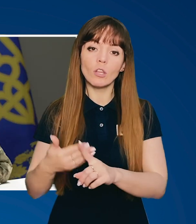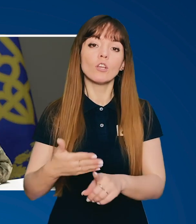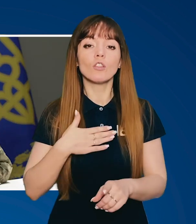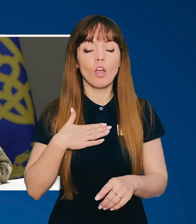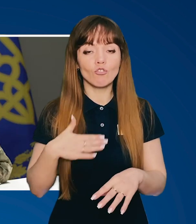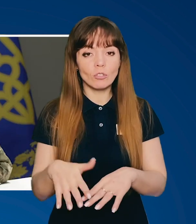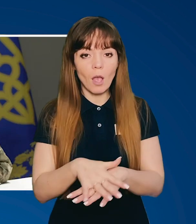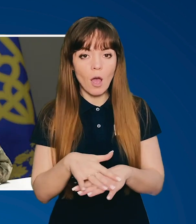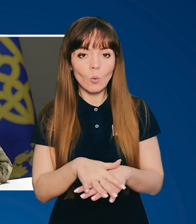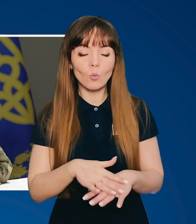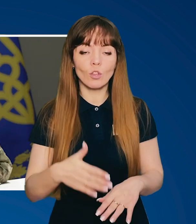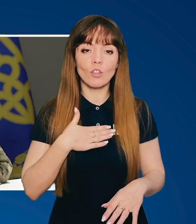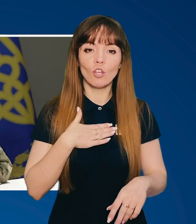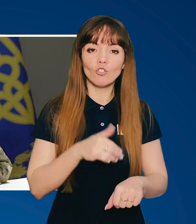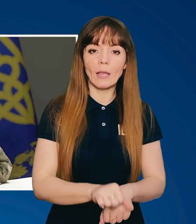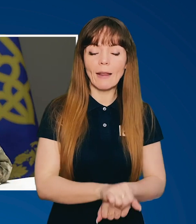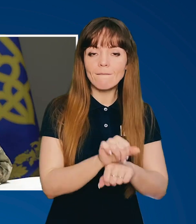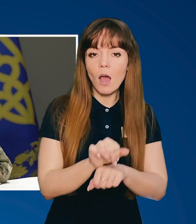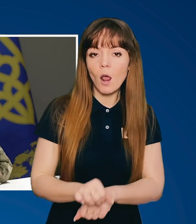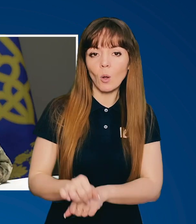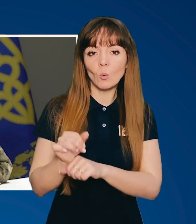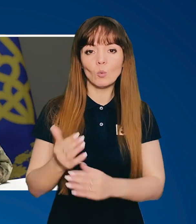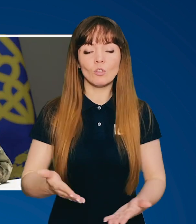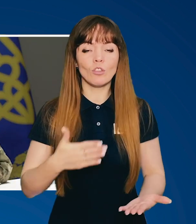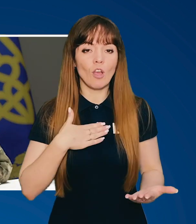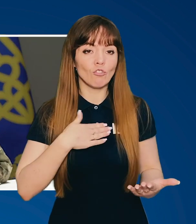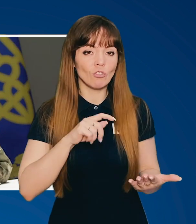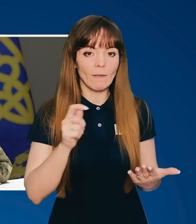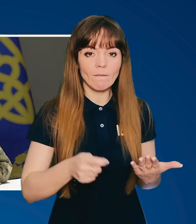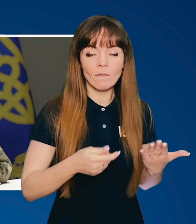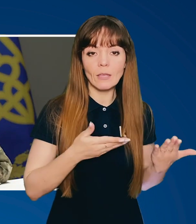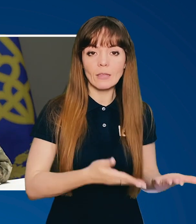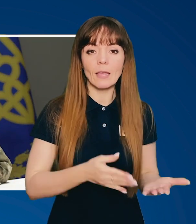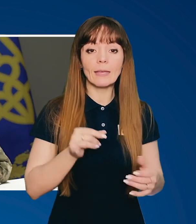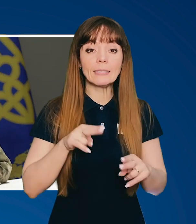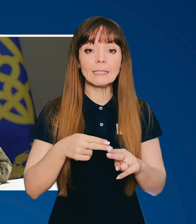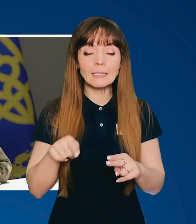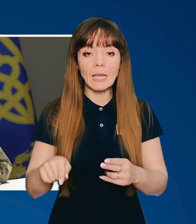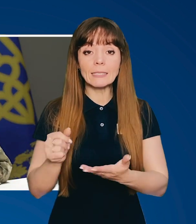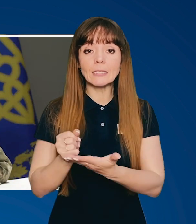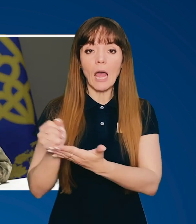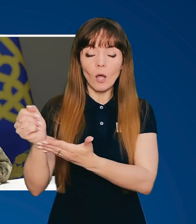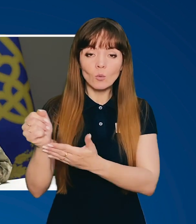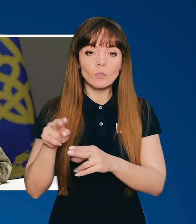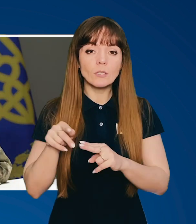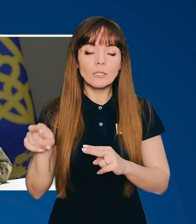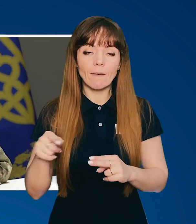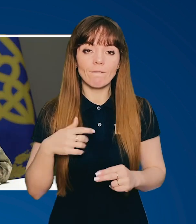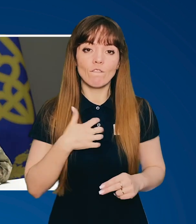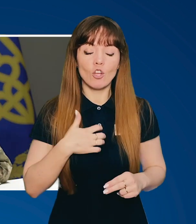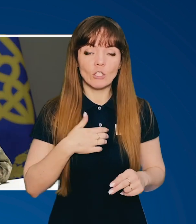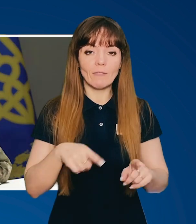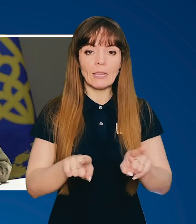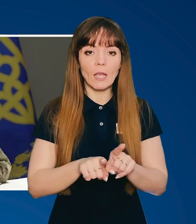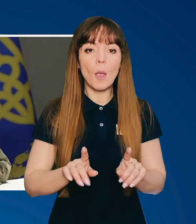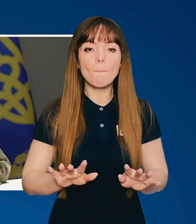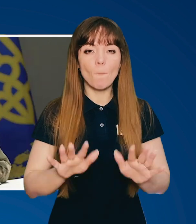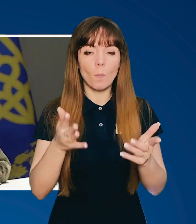Наш народ, наші революції, наша війна і цей статус – це важливий такий момент.